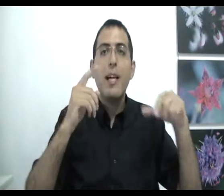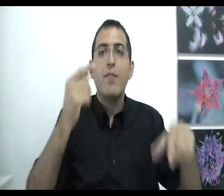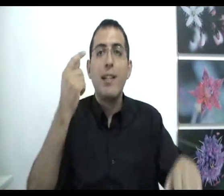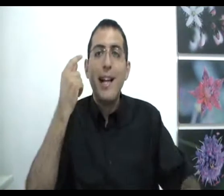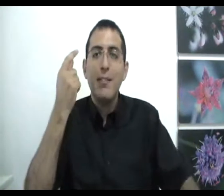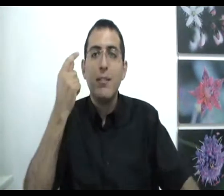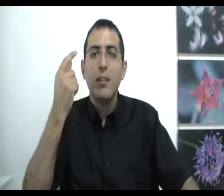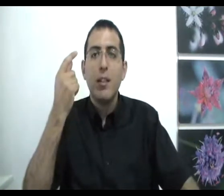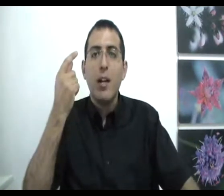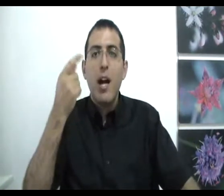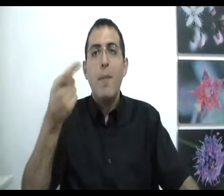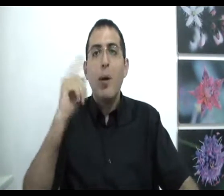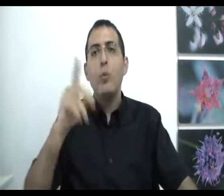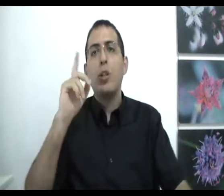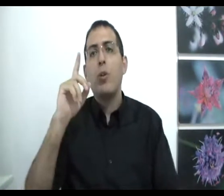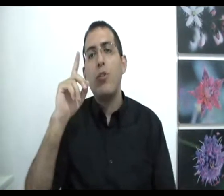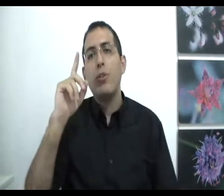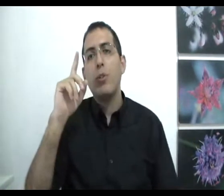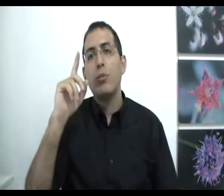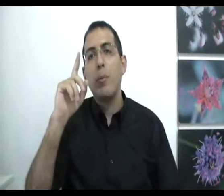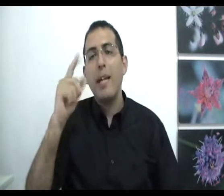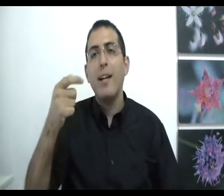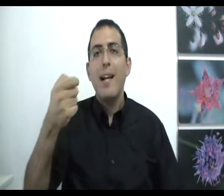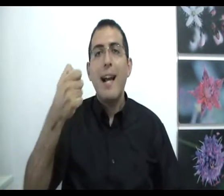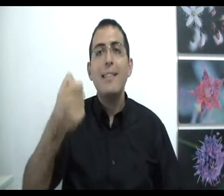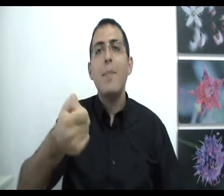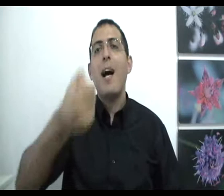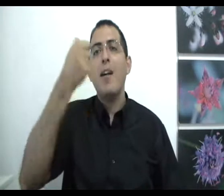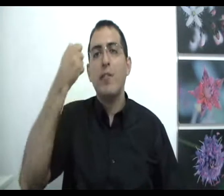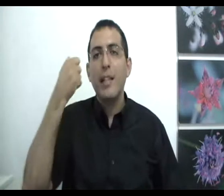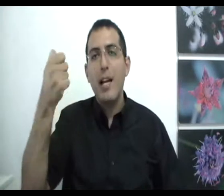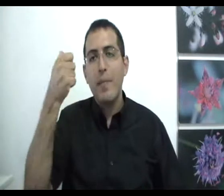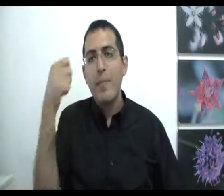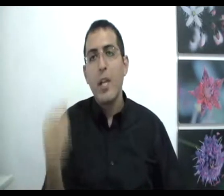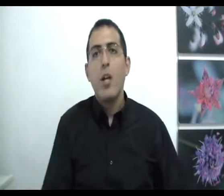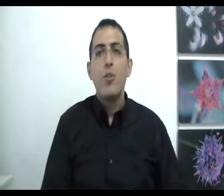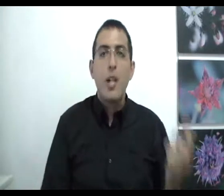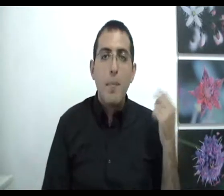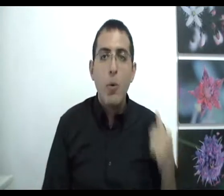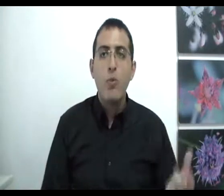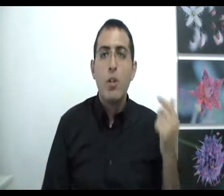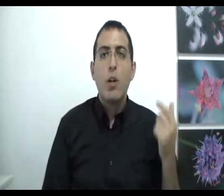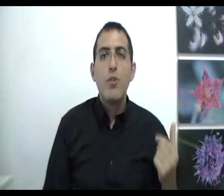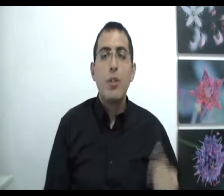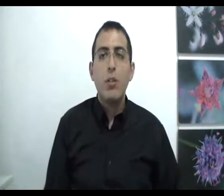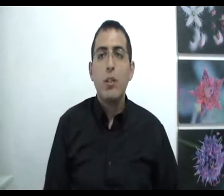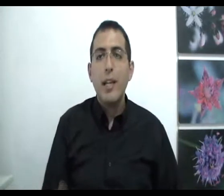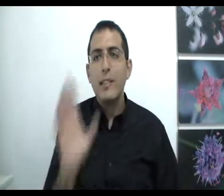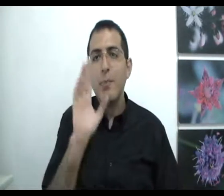הבנת המהות של כל השיטות זאת אומרת עצם ההבנה של המהות של כל השיטות היא עצמה